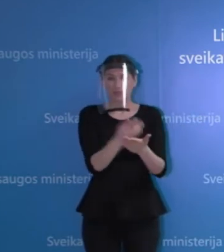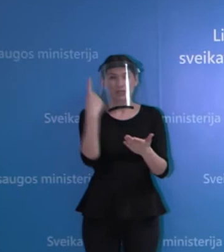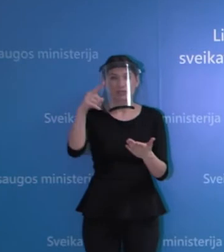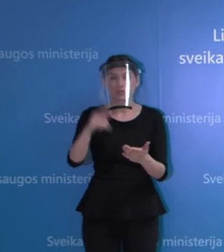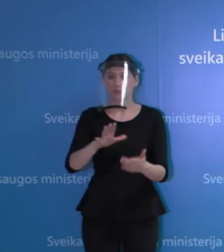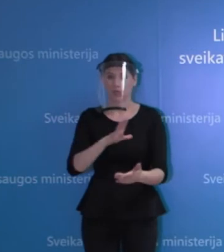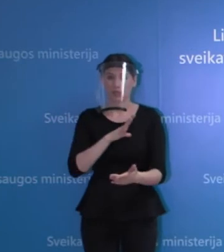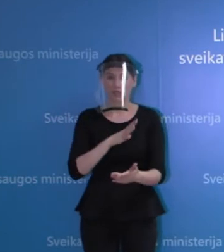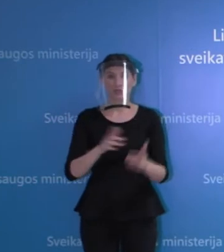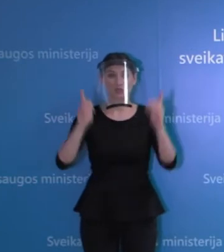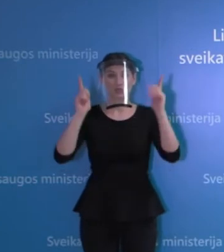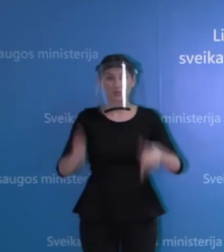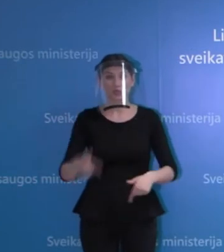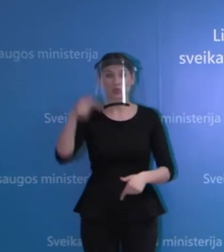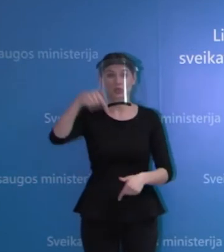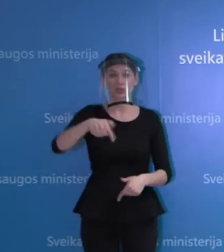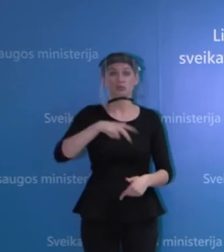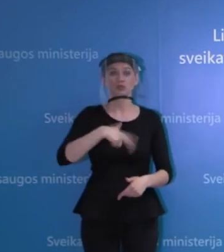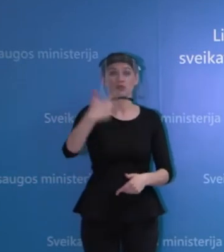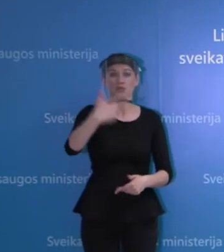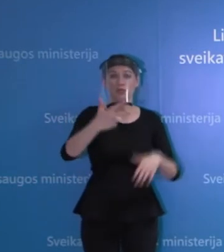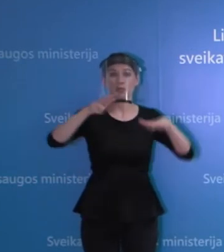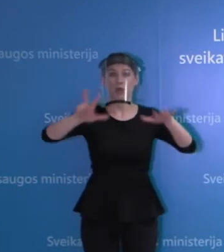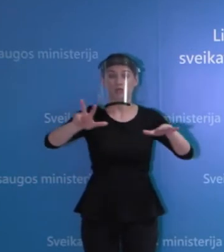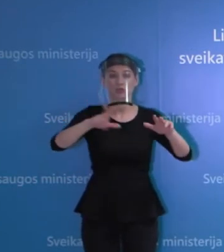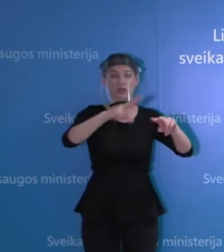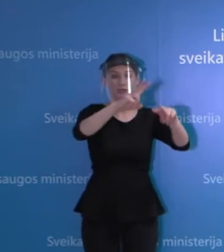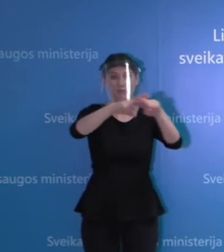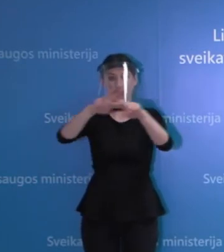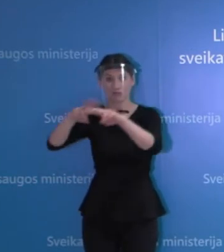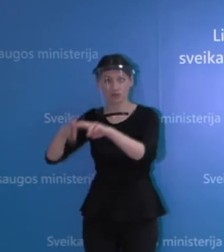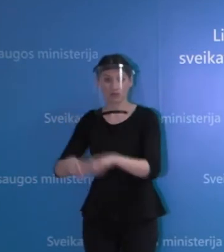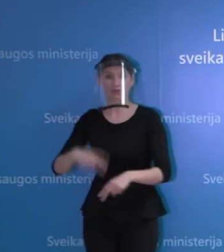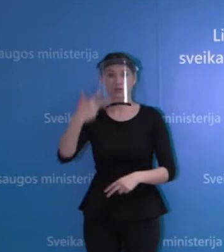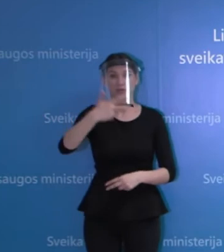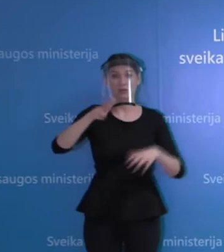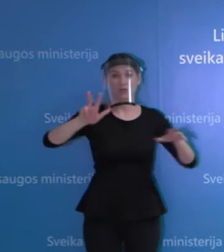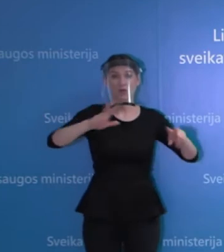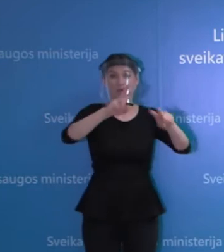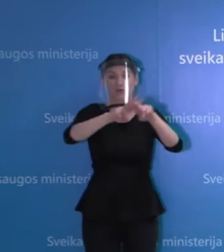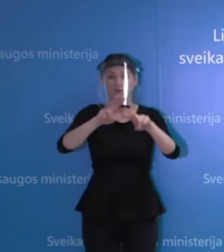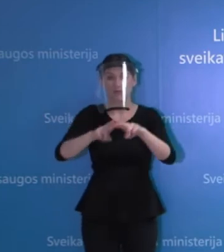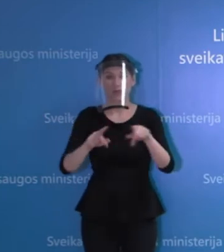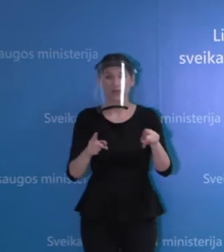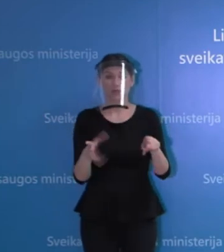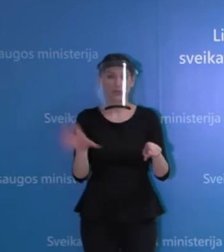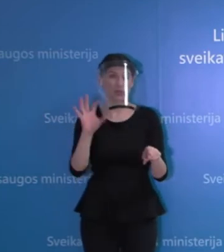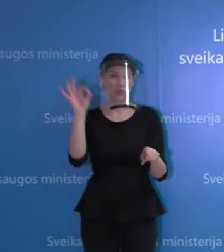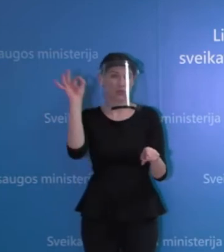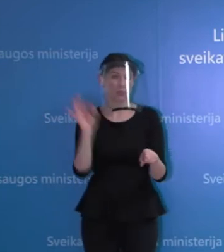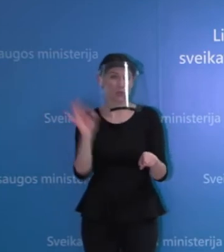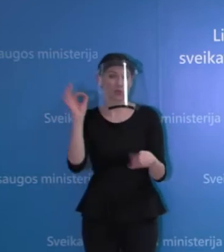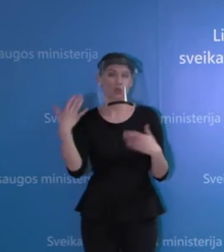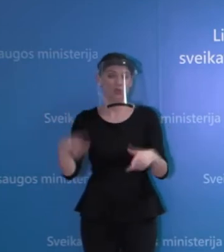realybėje ten buvo 38 vietos ir dėja, bet iš tų 38 didžioji dalis pacientų yra, na,